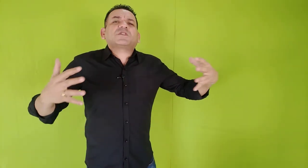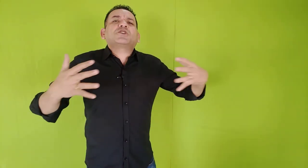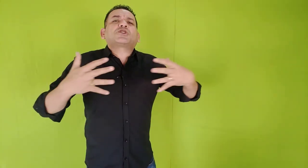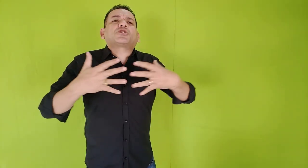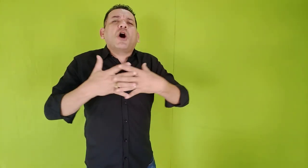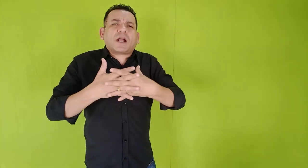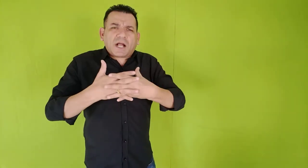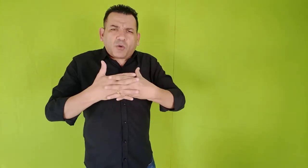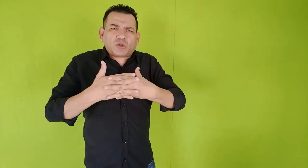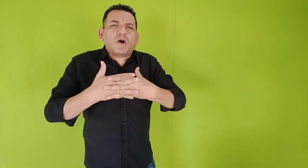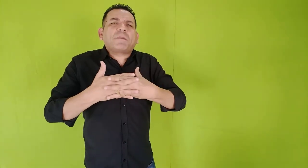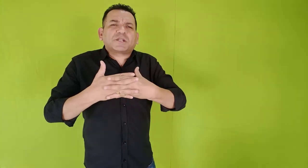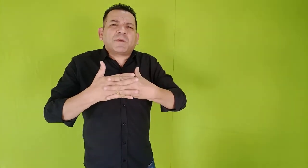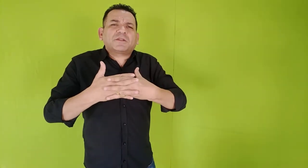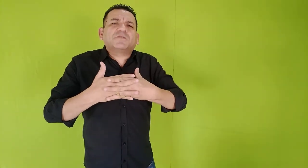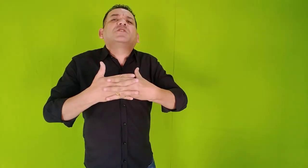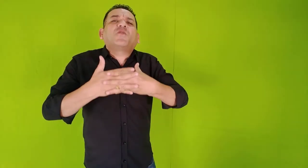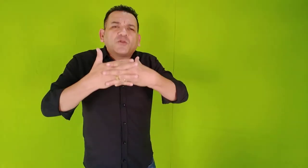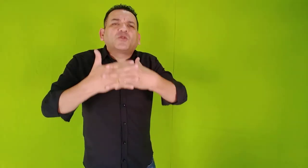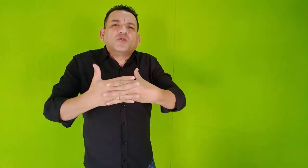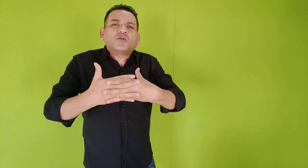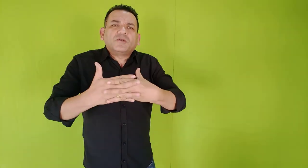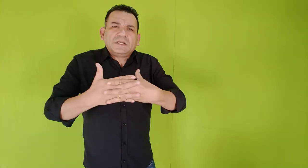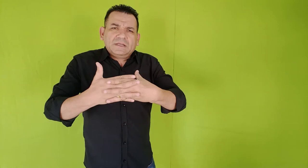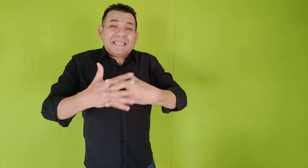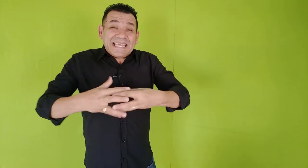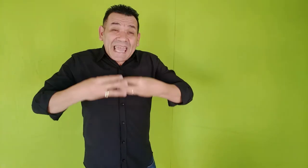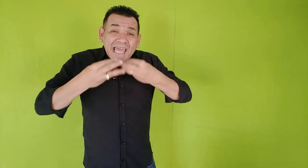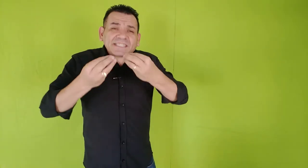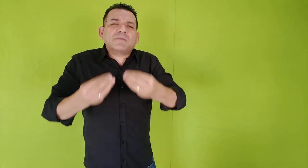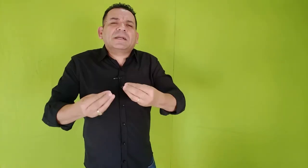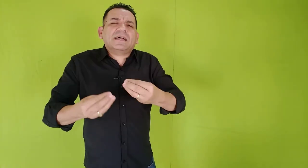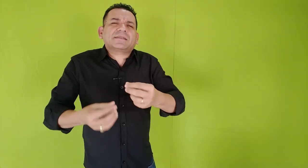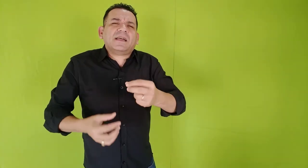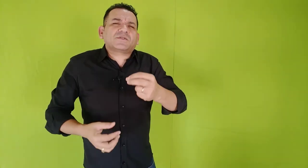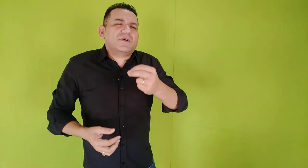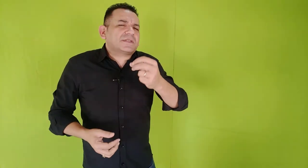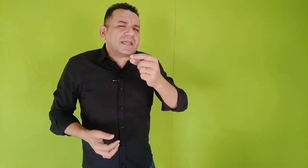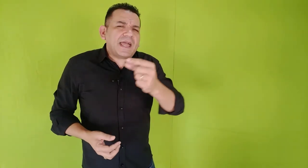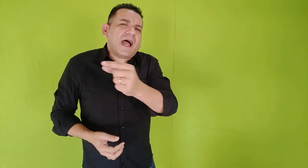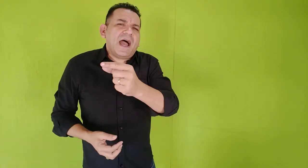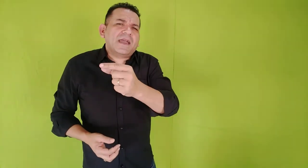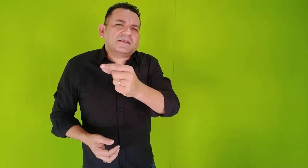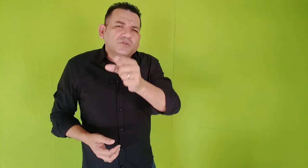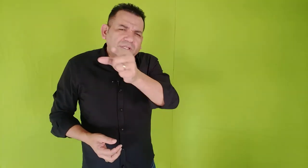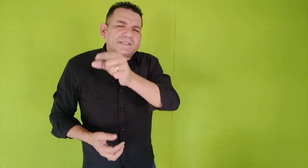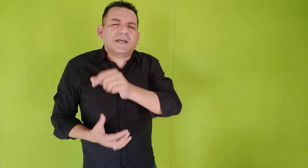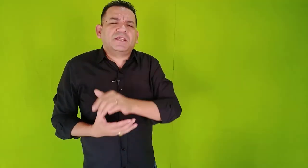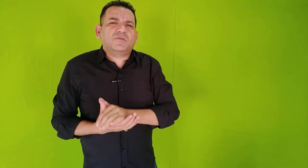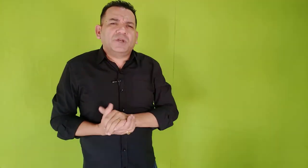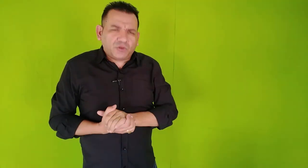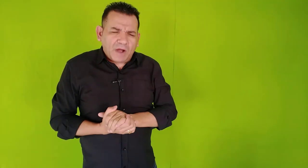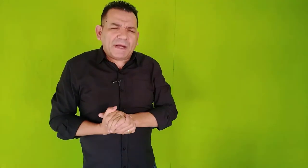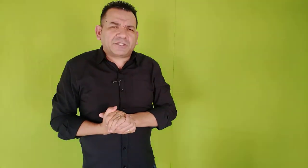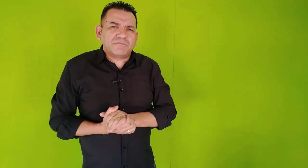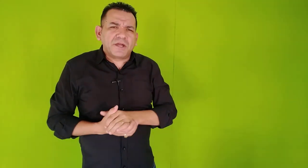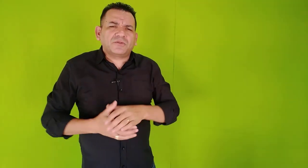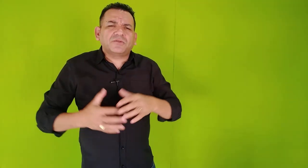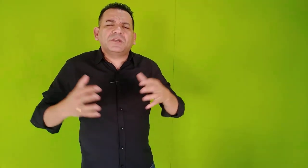se choca com a tua perspectiva de futuro. E essa é uma das razões reais do desânimo e do abatimento e